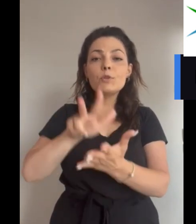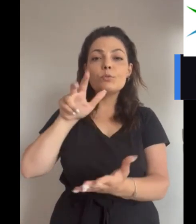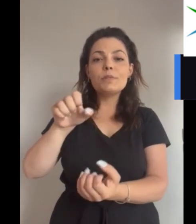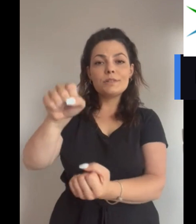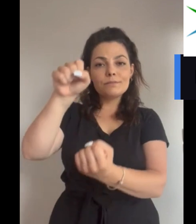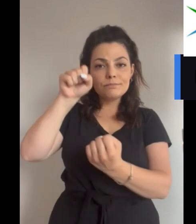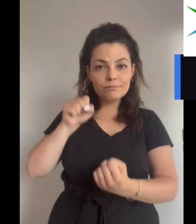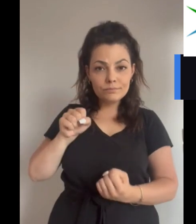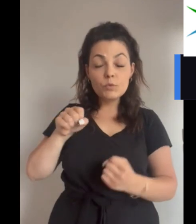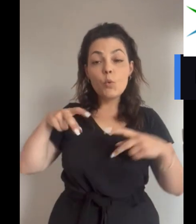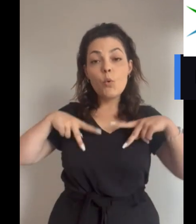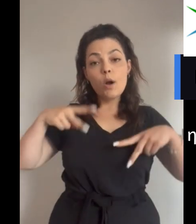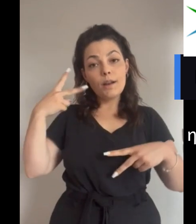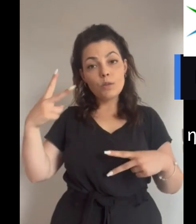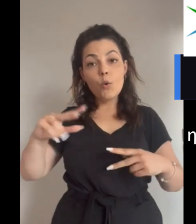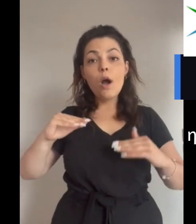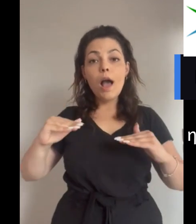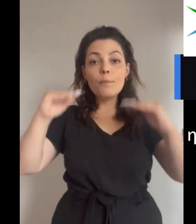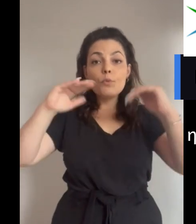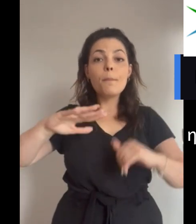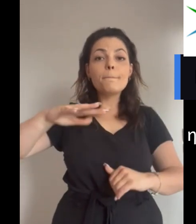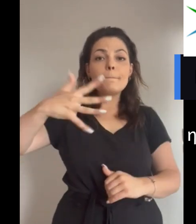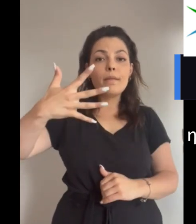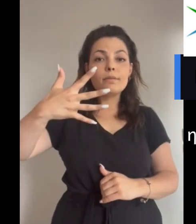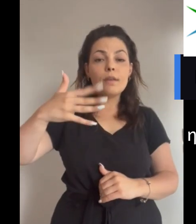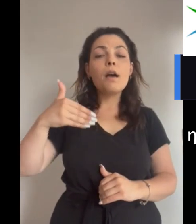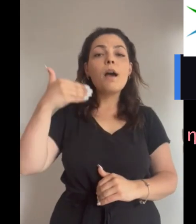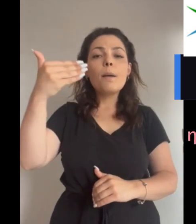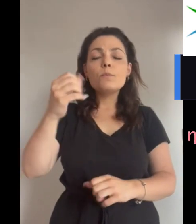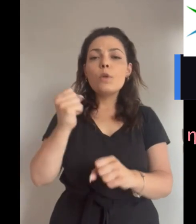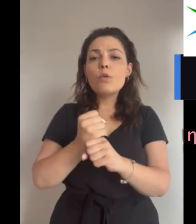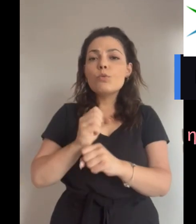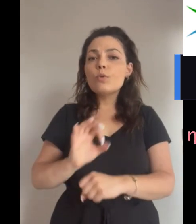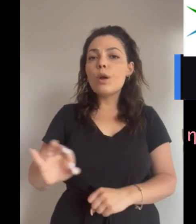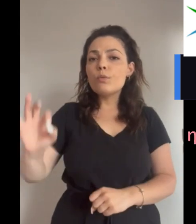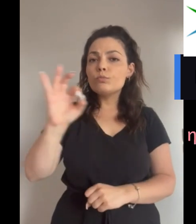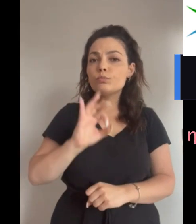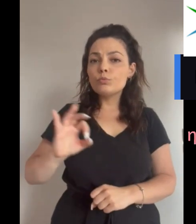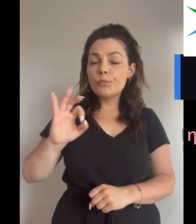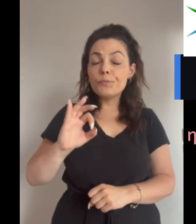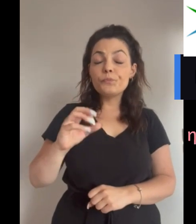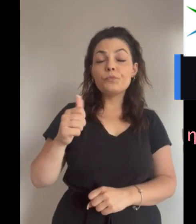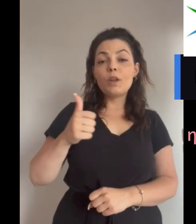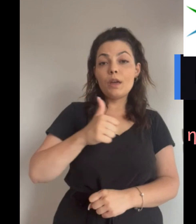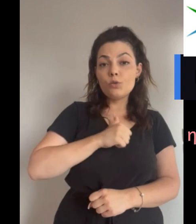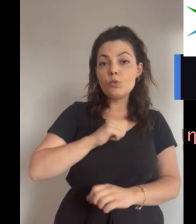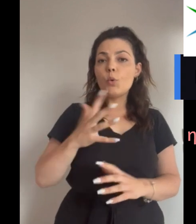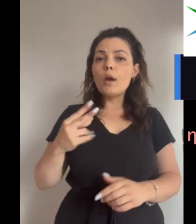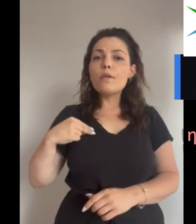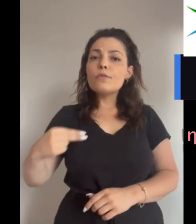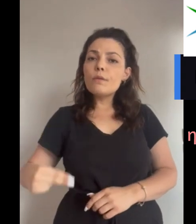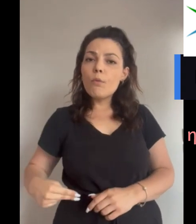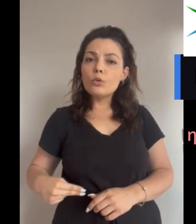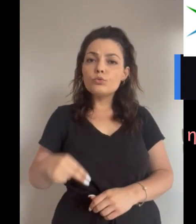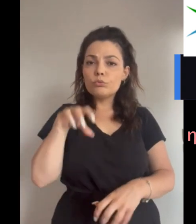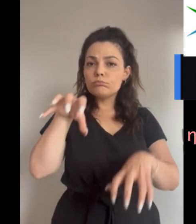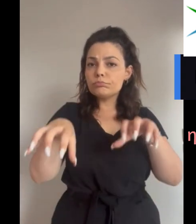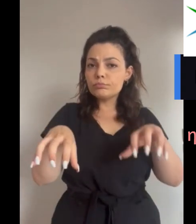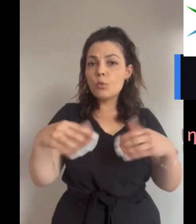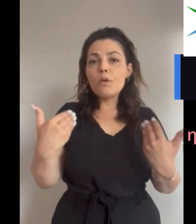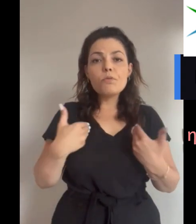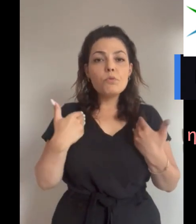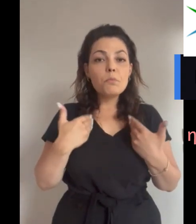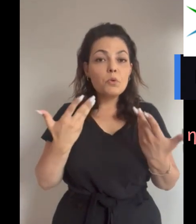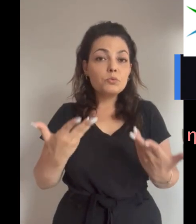πιστοποίησης στο ΝΕΟΠΕΠ, θα μπορείς να εργαστείς ως ηθοποιός σε θεατρικούς οργανισμούς, στον ιδιωτικό και στο